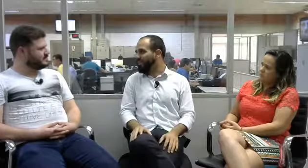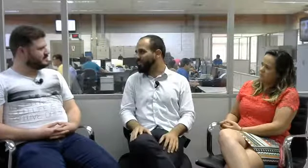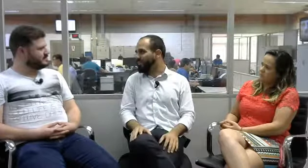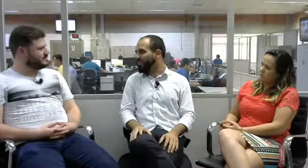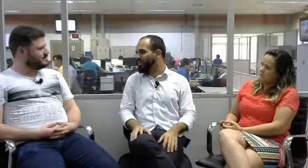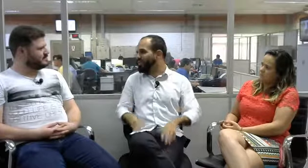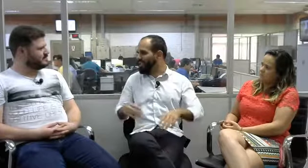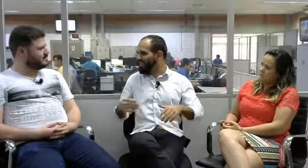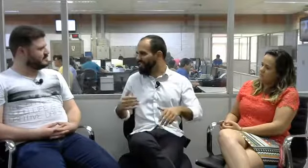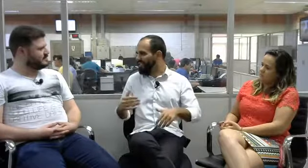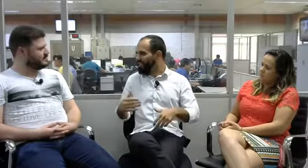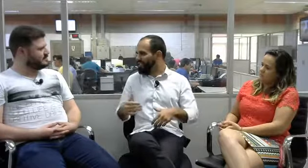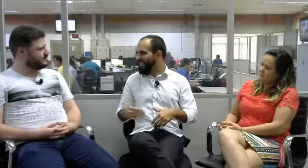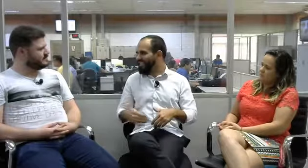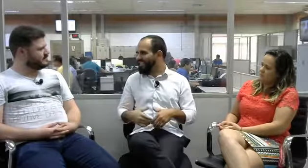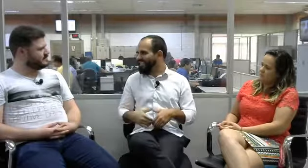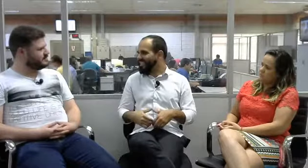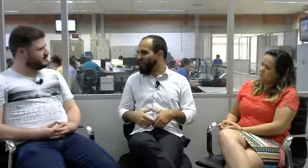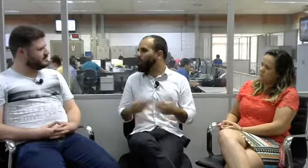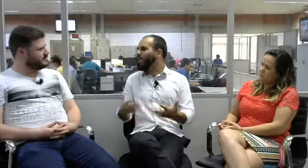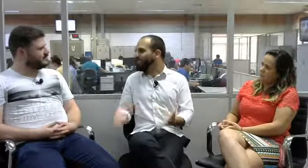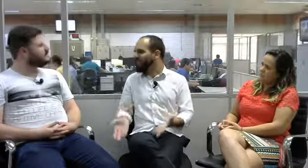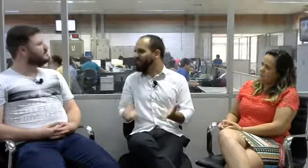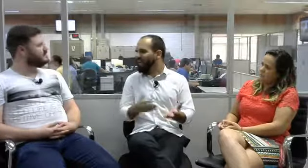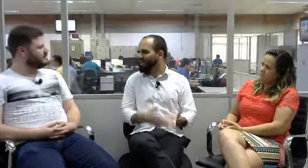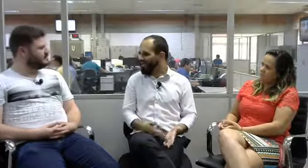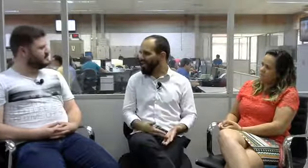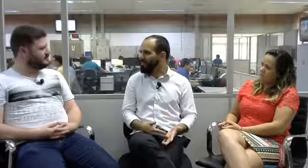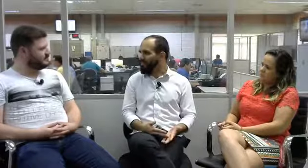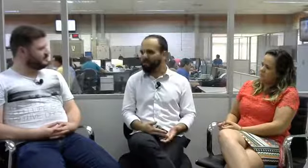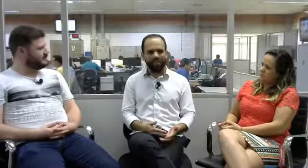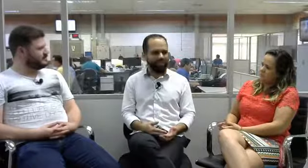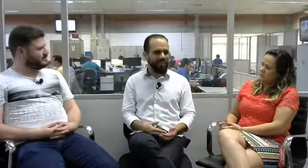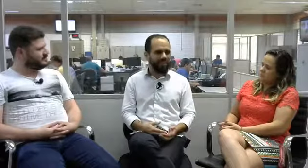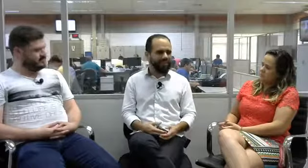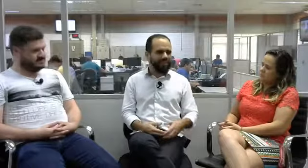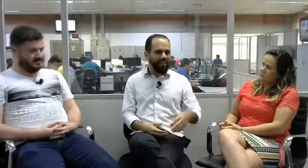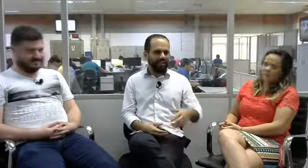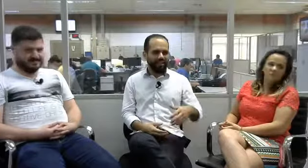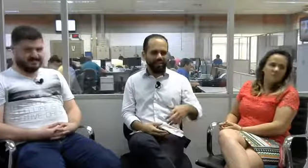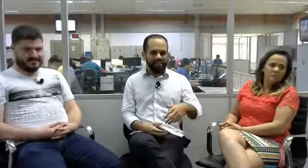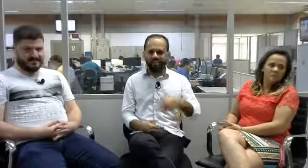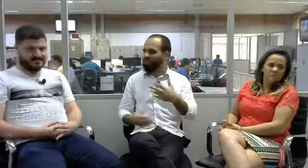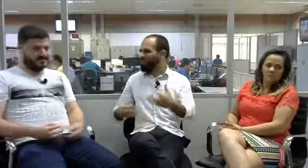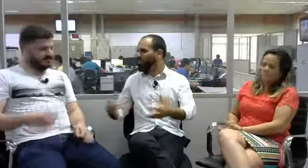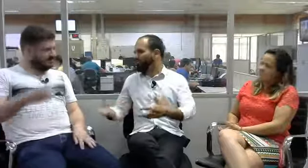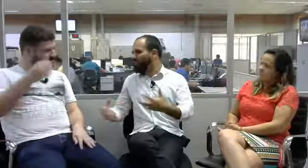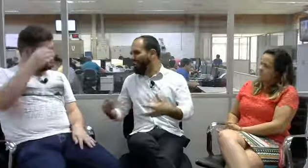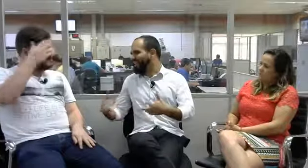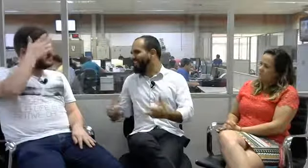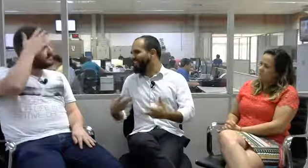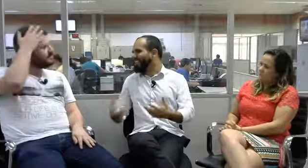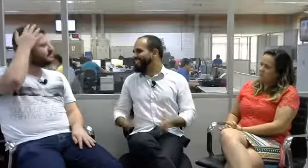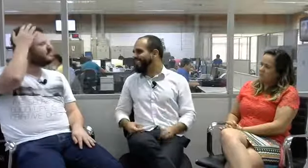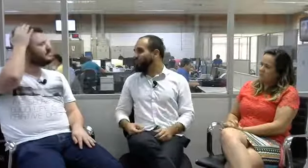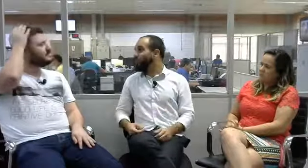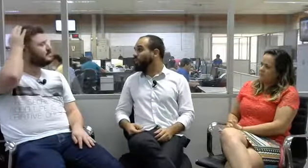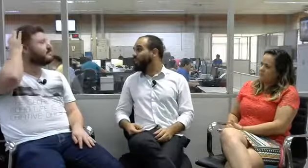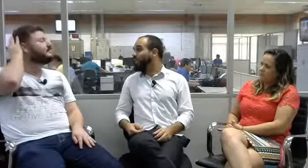totalmente ruim para o trabalho do terapeuta, não é? Às vezes o surdo quer desenvolver um tema